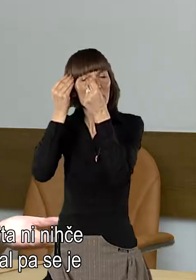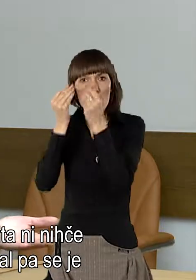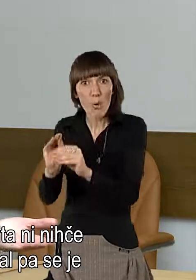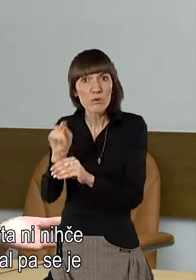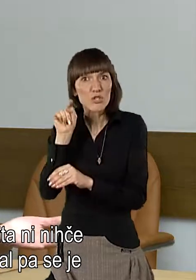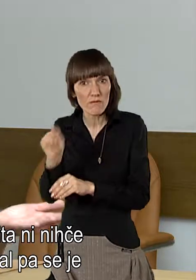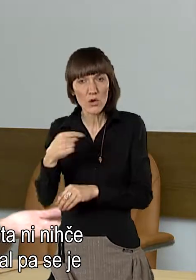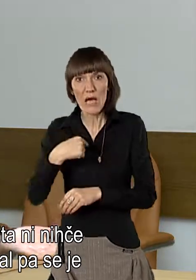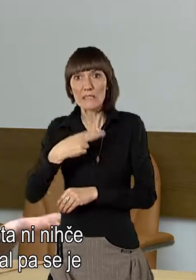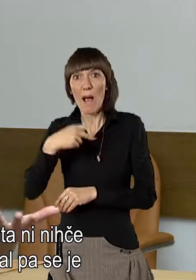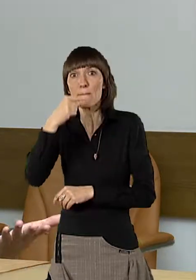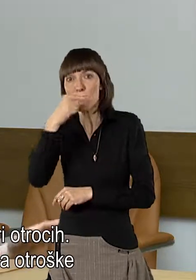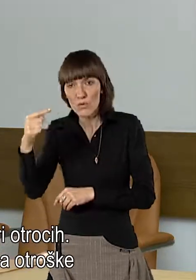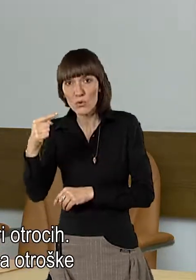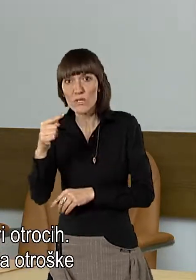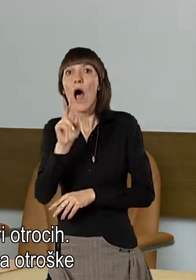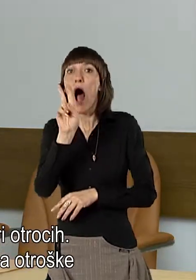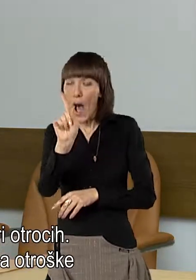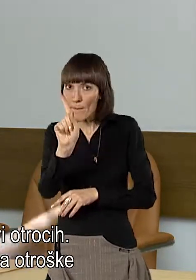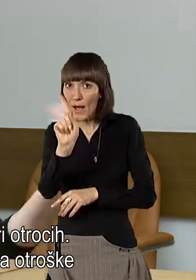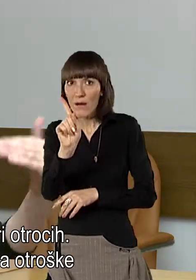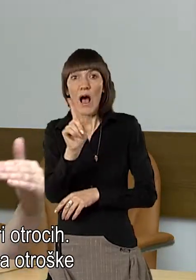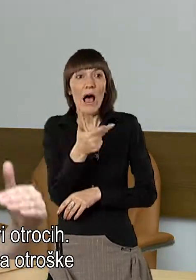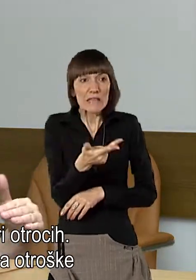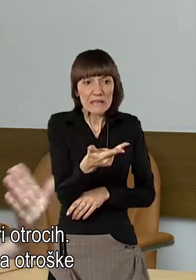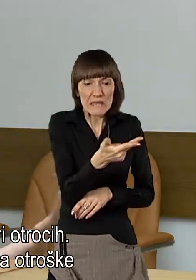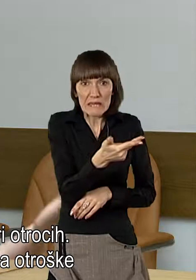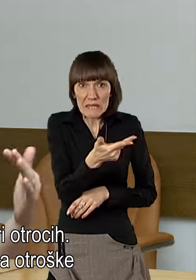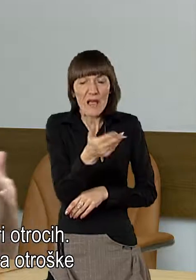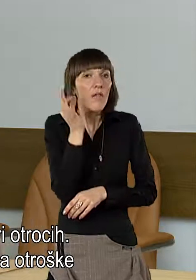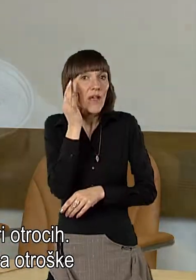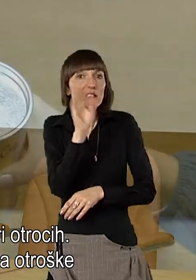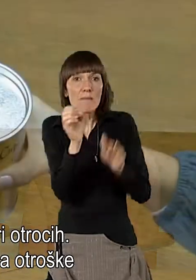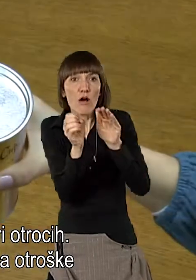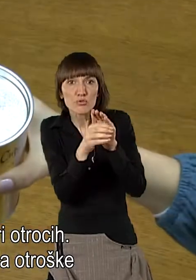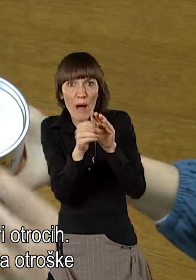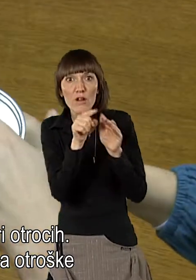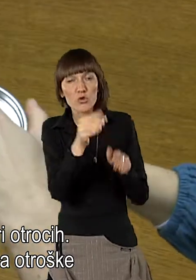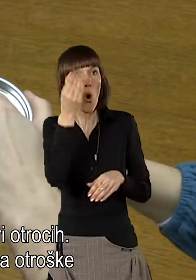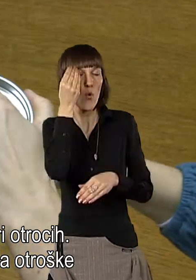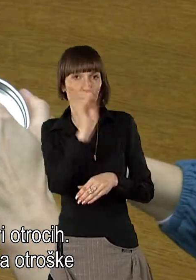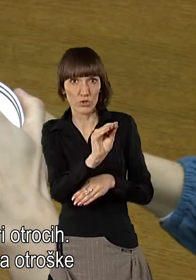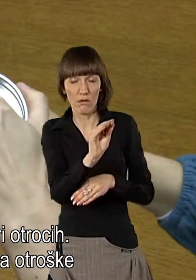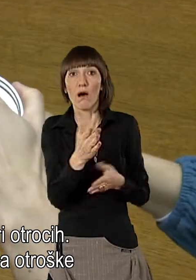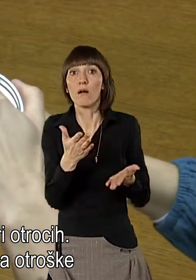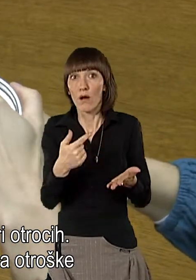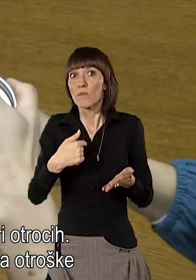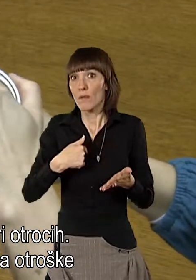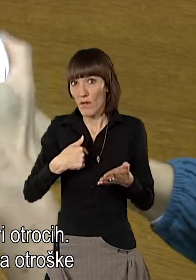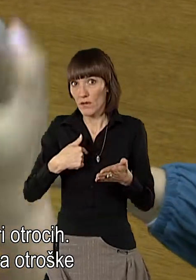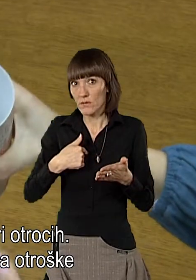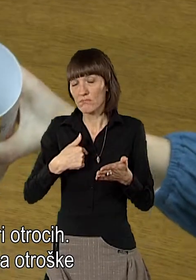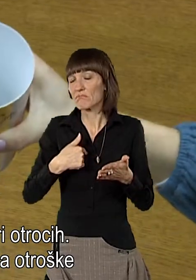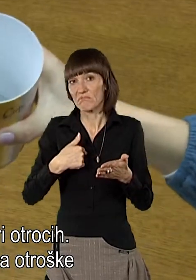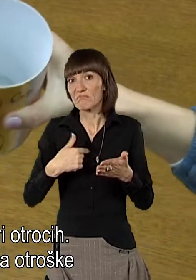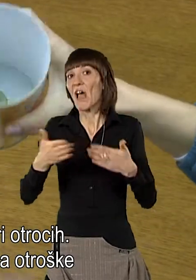imam jaz tak minus na svojemu računu. Upoštevil se pač tist minimalen plus pri otrocih. Seveda sem potem